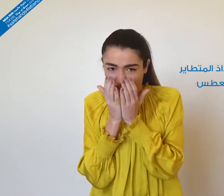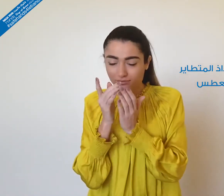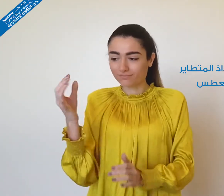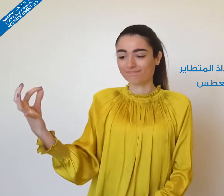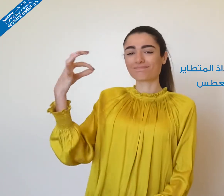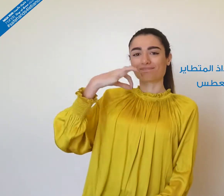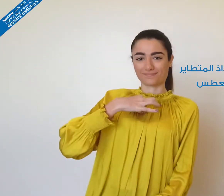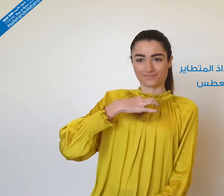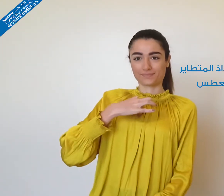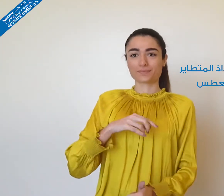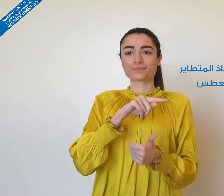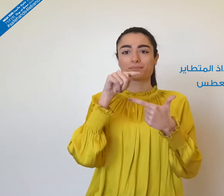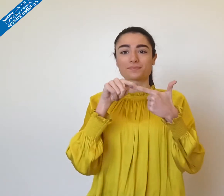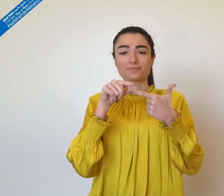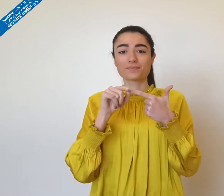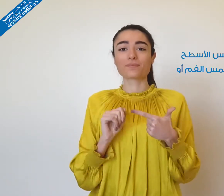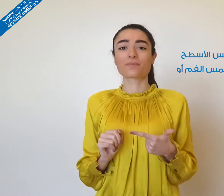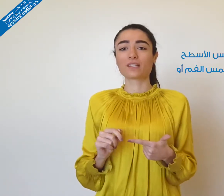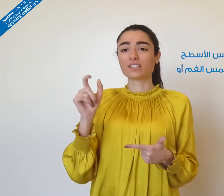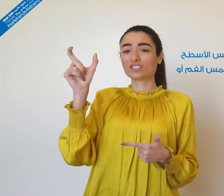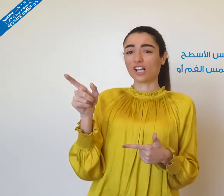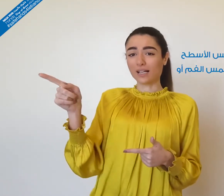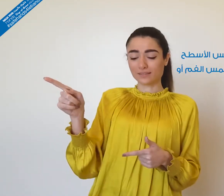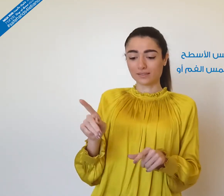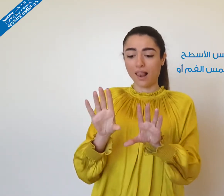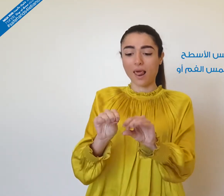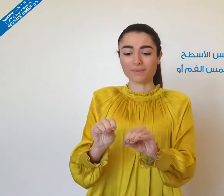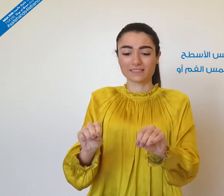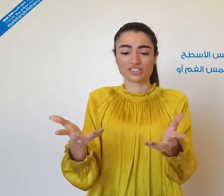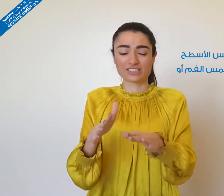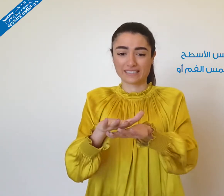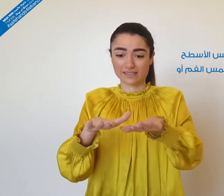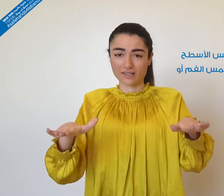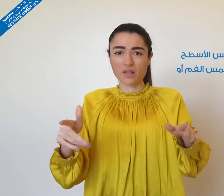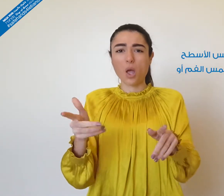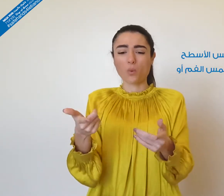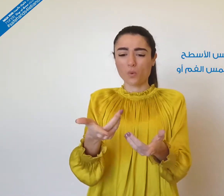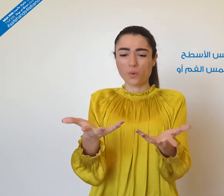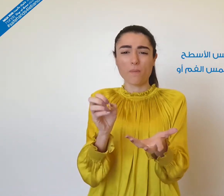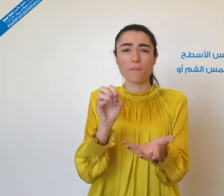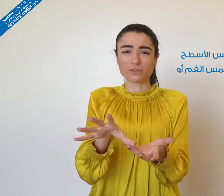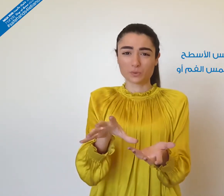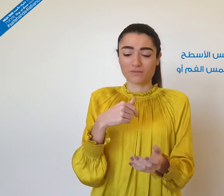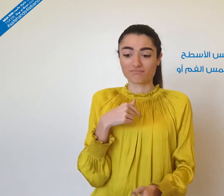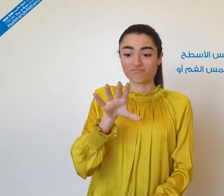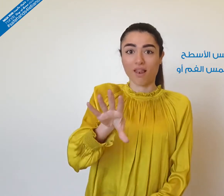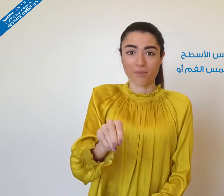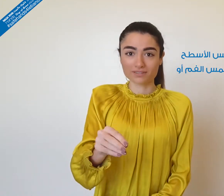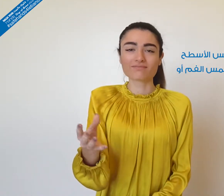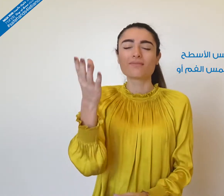العطس ثانياً، الانتقال عبر لمس الأسطح والأدوات الملوثة ومن ثم لمس الفم أو